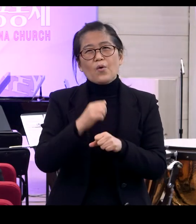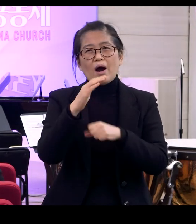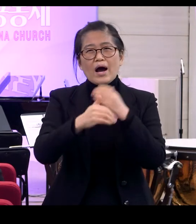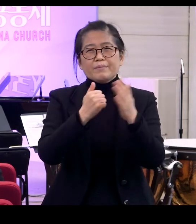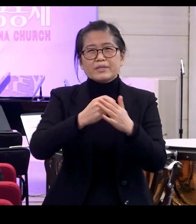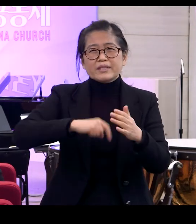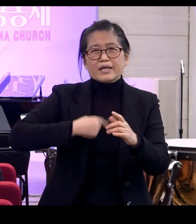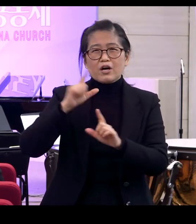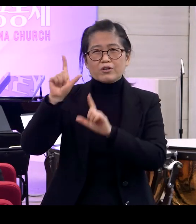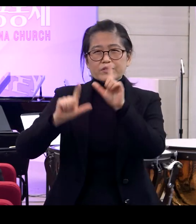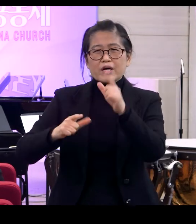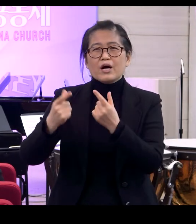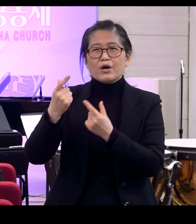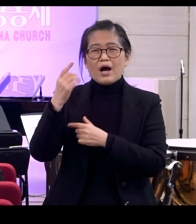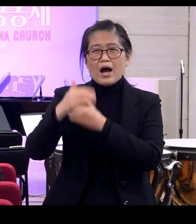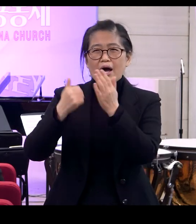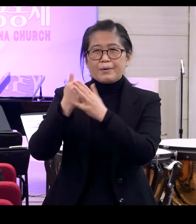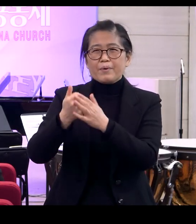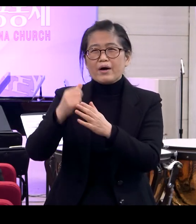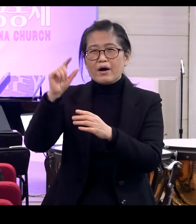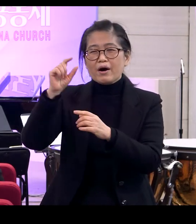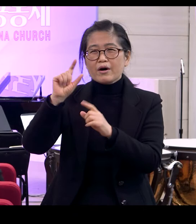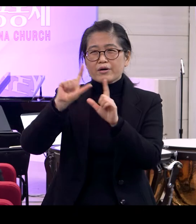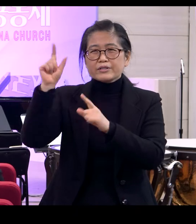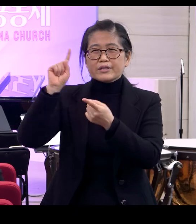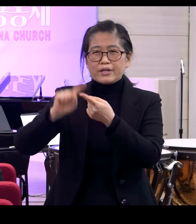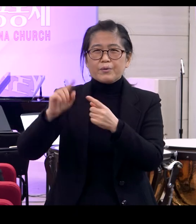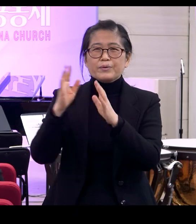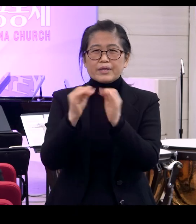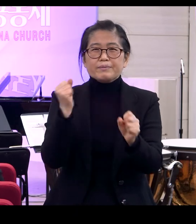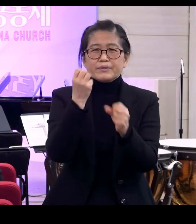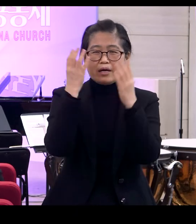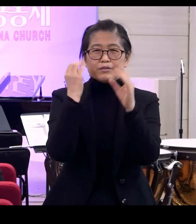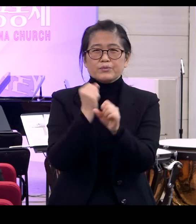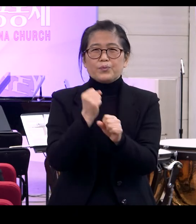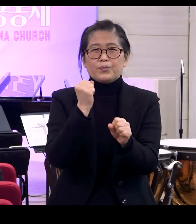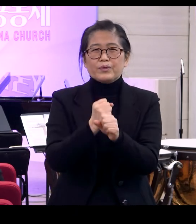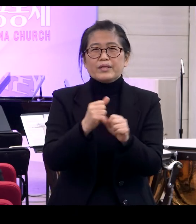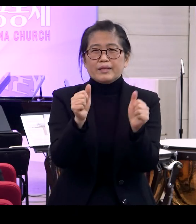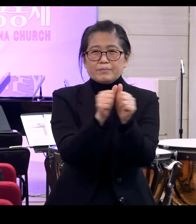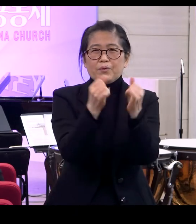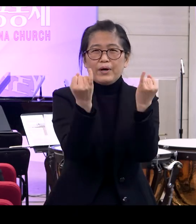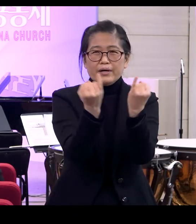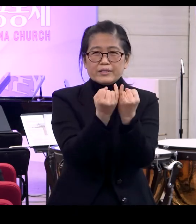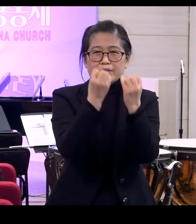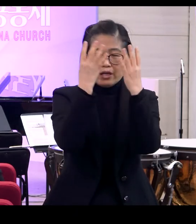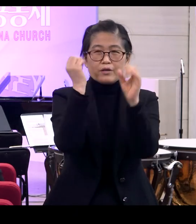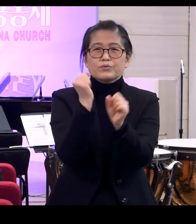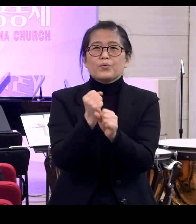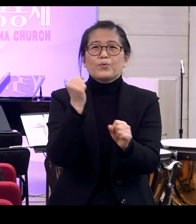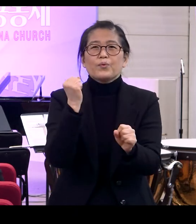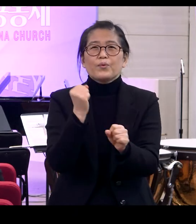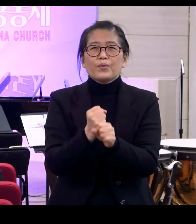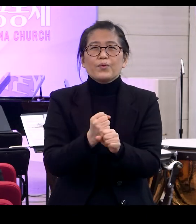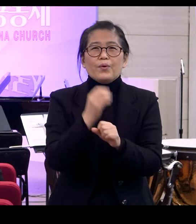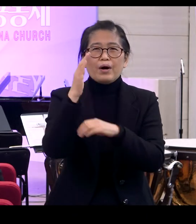하나님이 자기 형상 곧 하나님의 형상대로 사람을 창조하시되 남자와 여자를 창조하시고